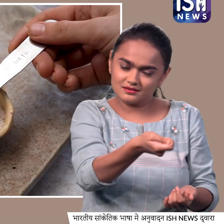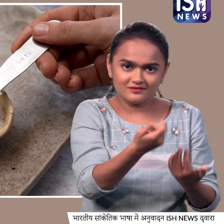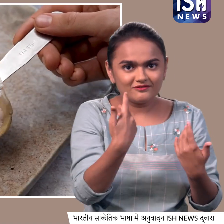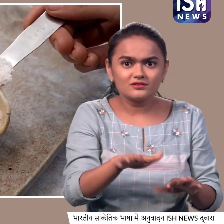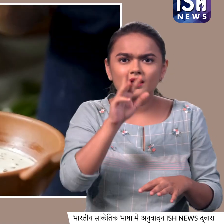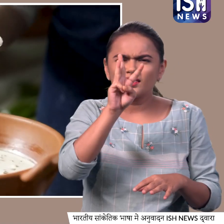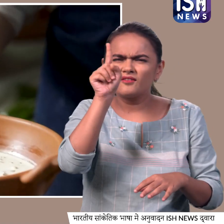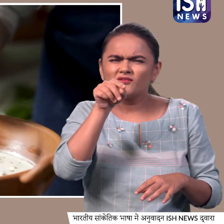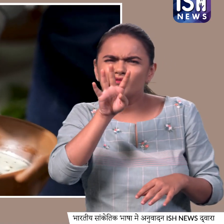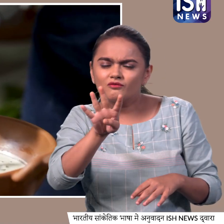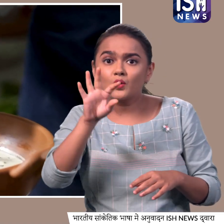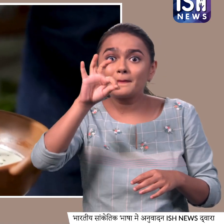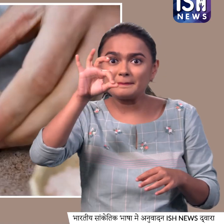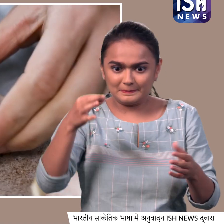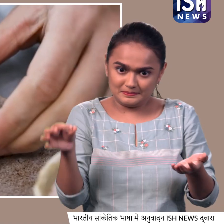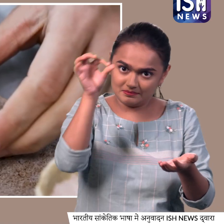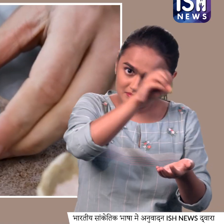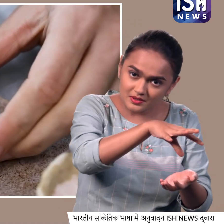फोर्थ टीस्पून सेंदा नमक और 1